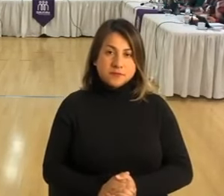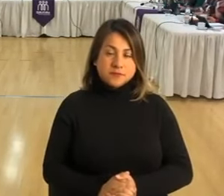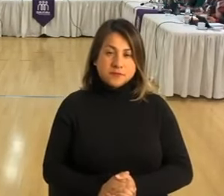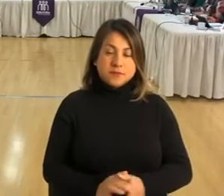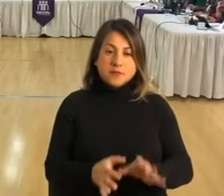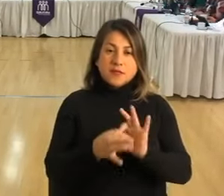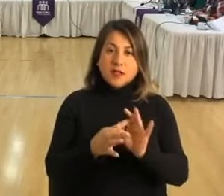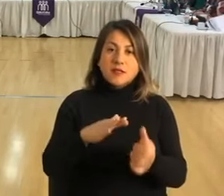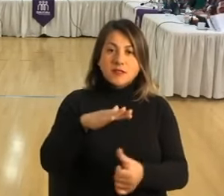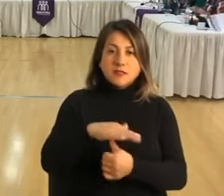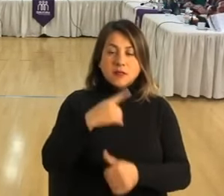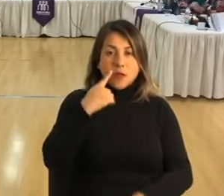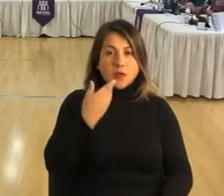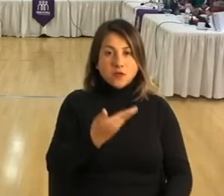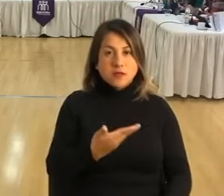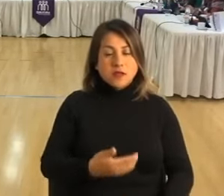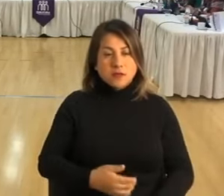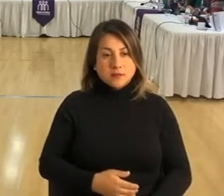Gracias, concejal.